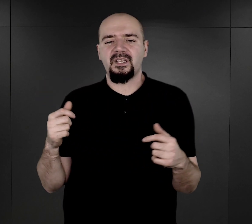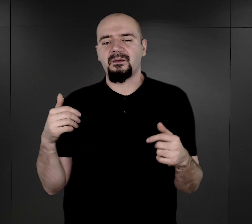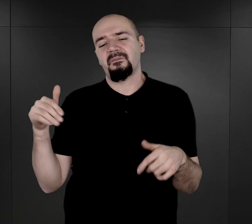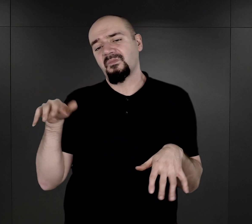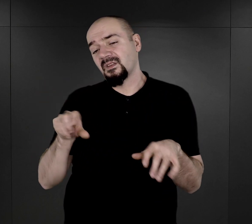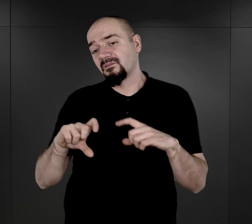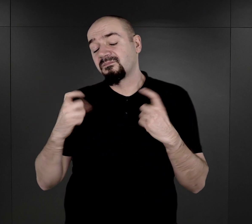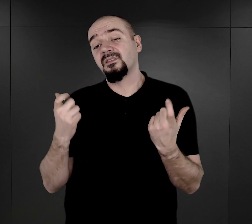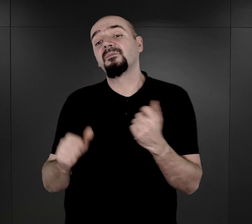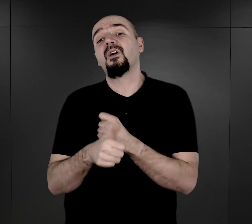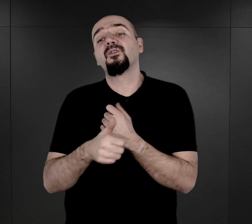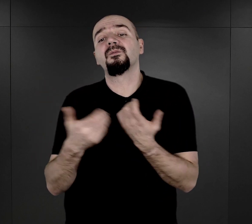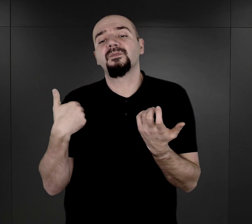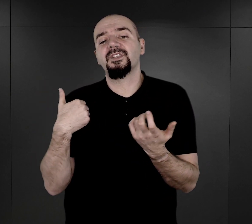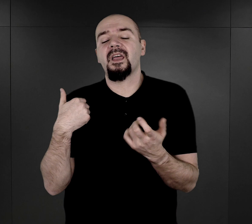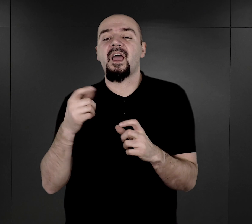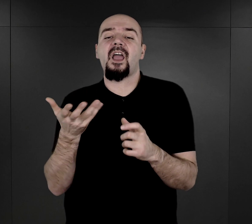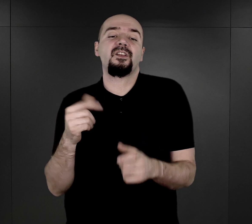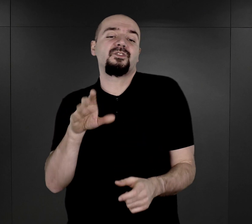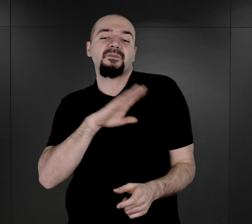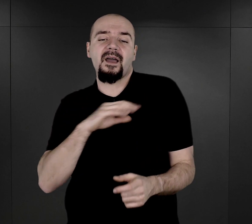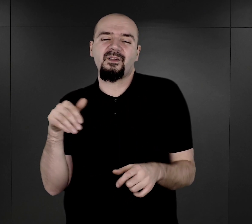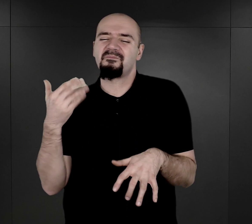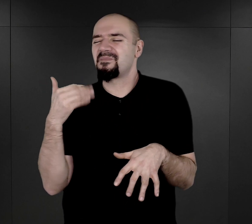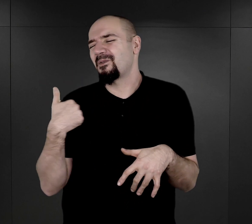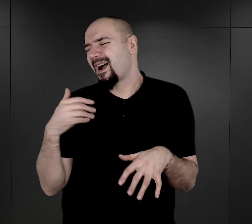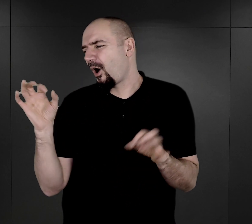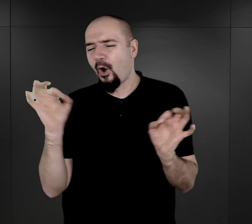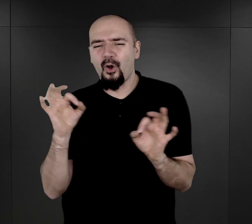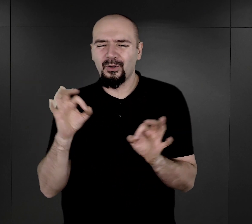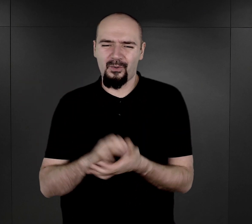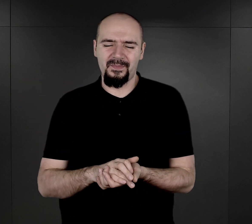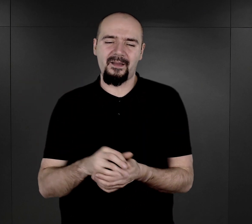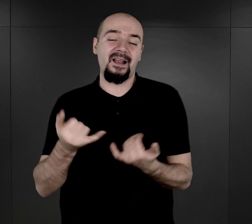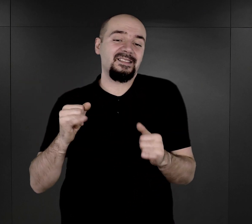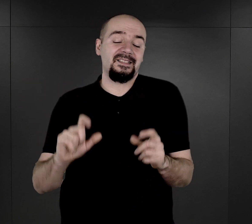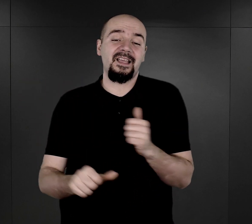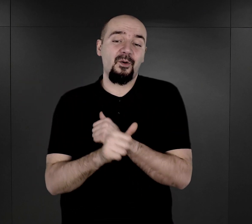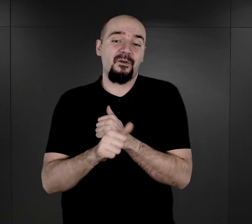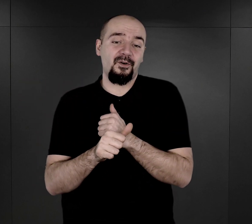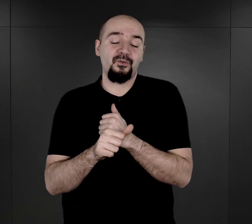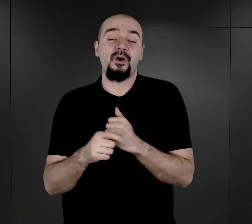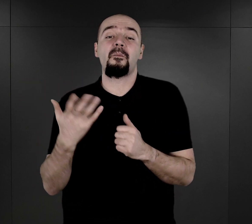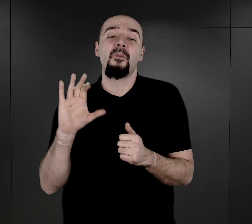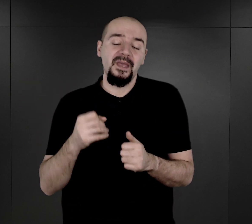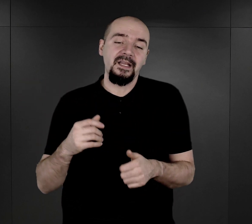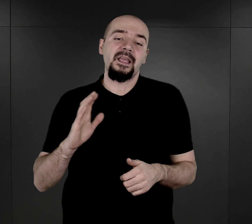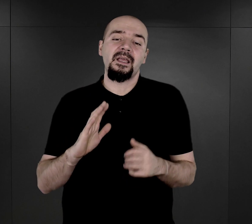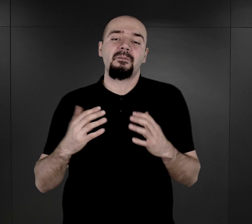ilość zmarłych po tej akcji była ogromna. Następnie, z innego powodu, po prostu na skutek przeziębień i